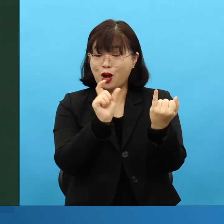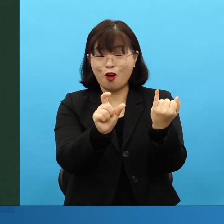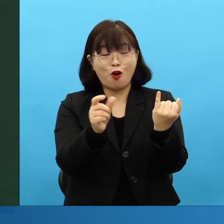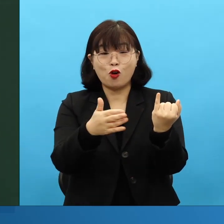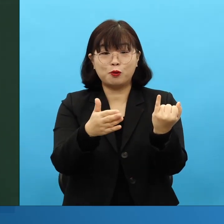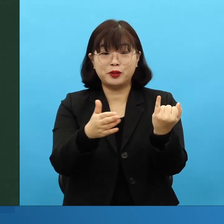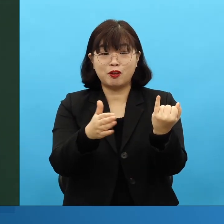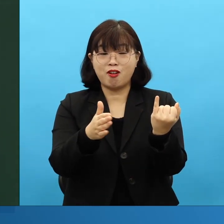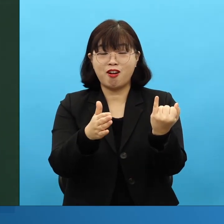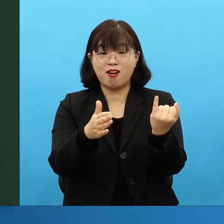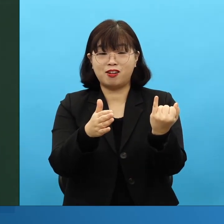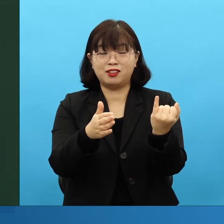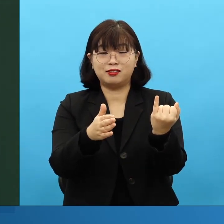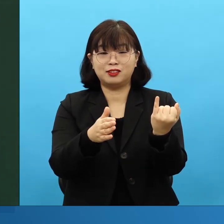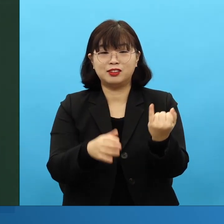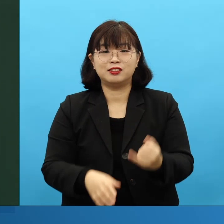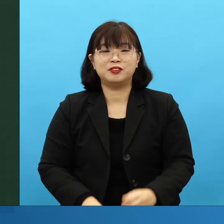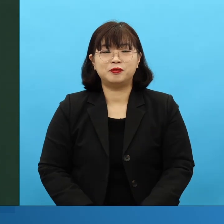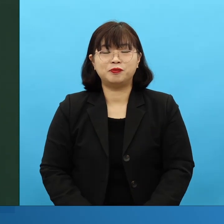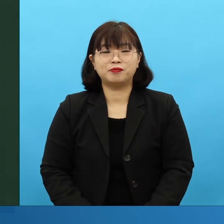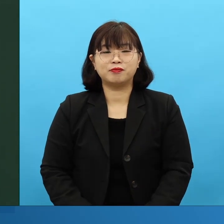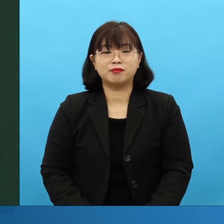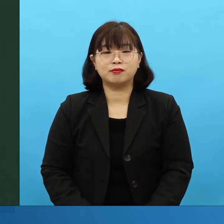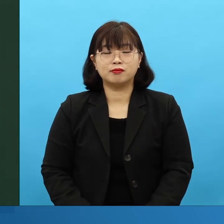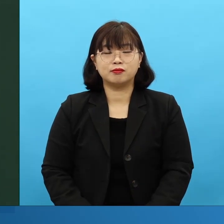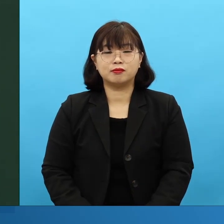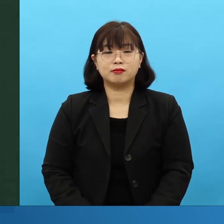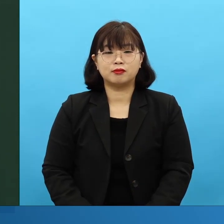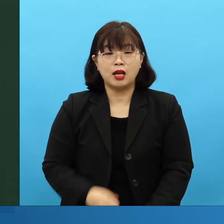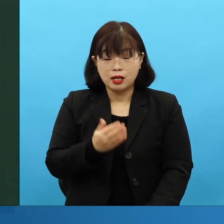그러나 그 사람들이 다, 전부 숨은 역할을 다 한 겁니다.